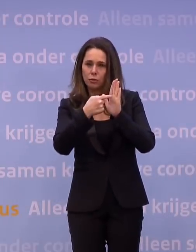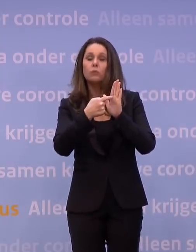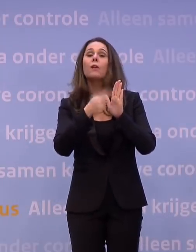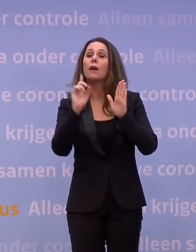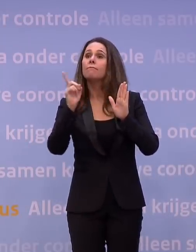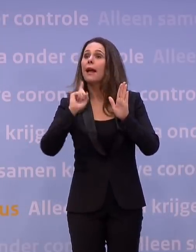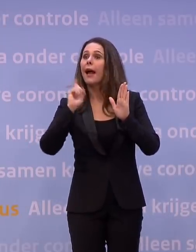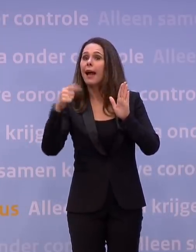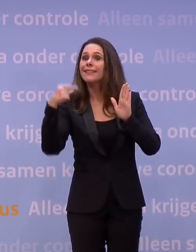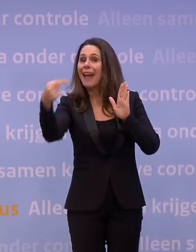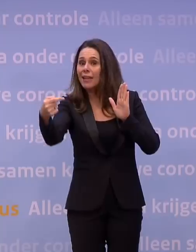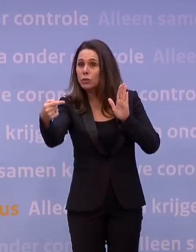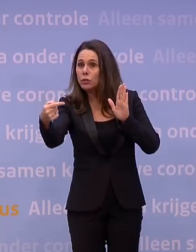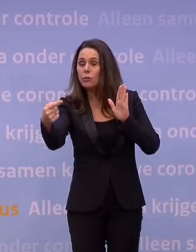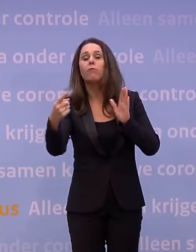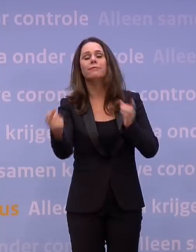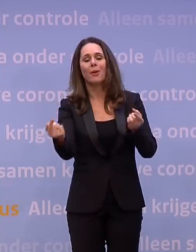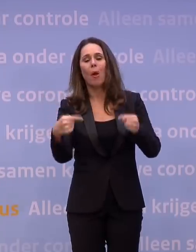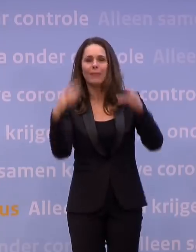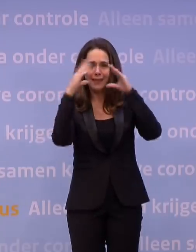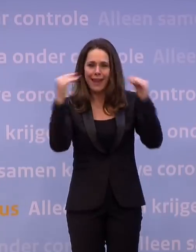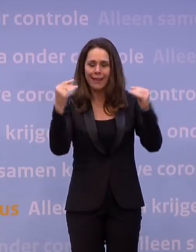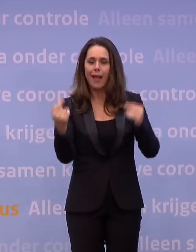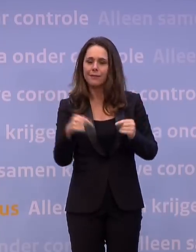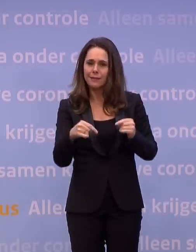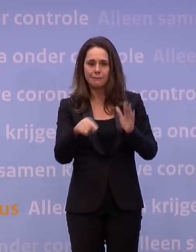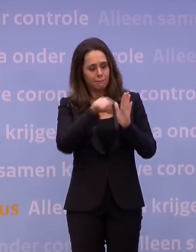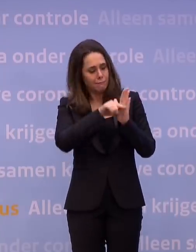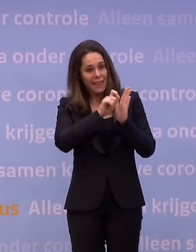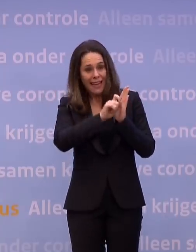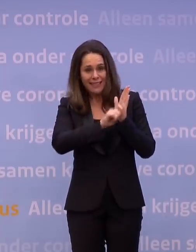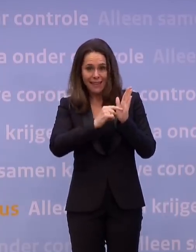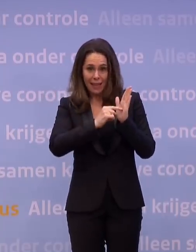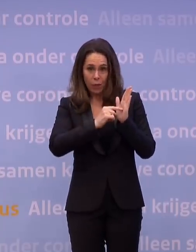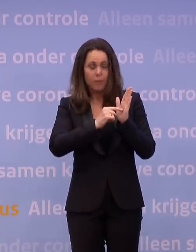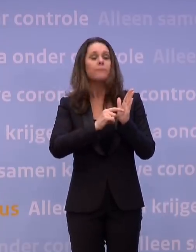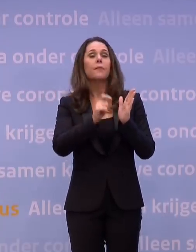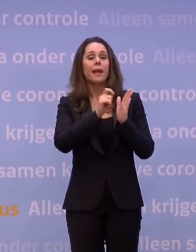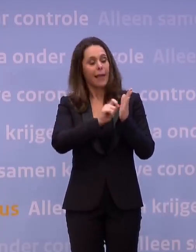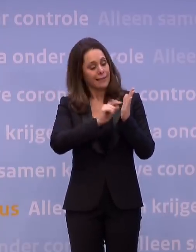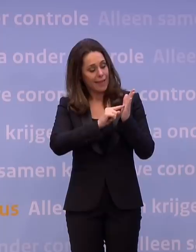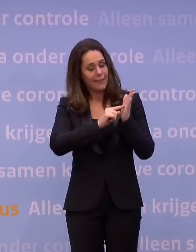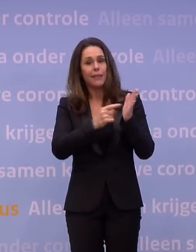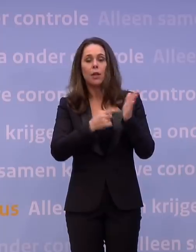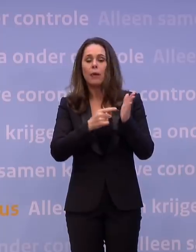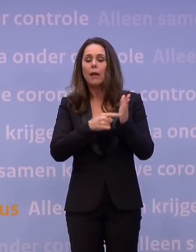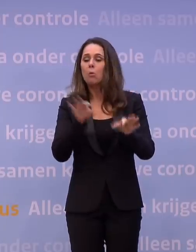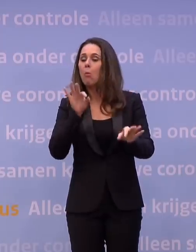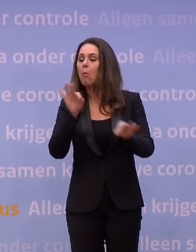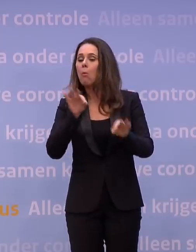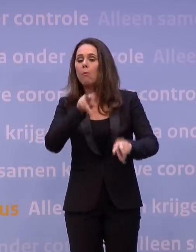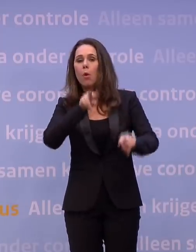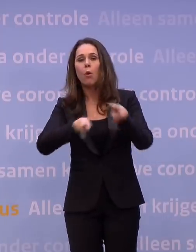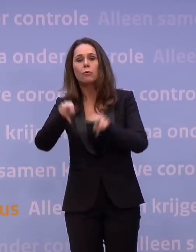gaat reizen en zodra je Nederland aankomt. Die registratie wordt dus gebruikt om een steekproefsgewijze controle te doen.